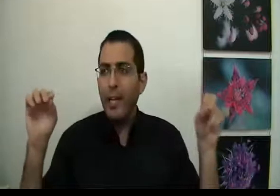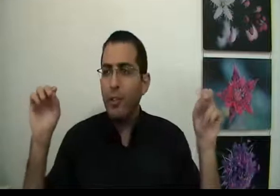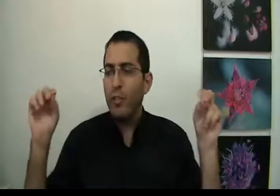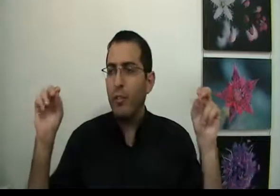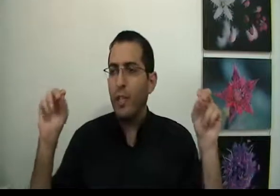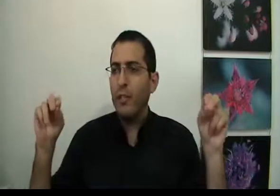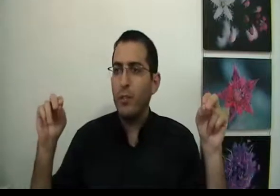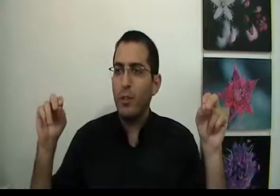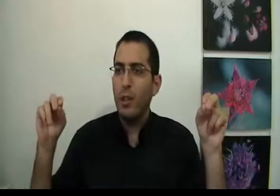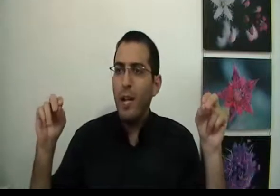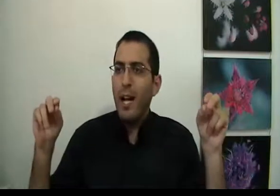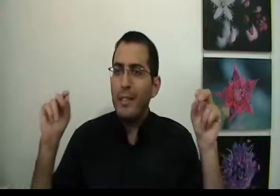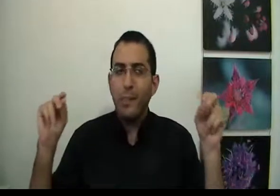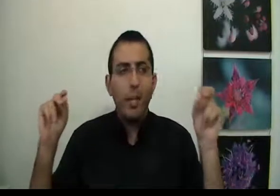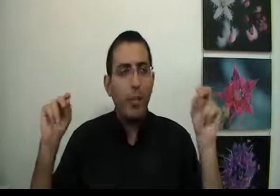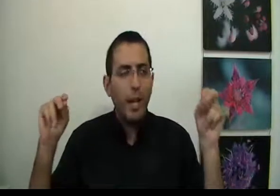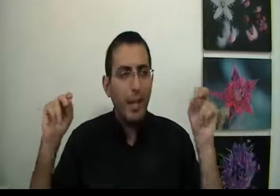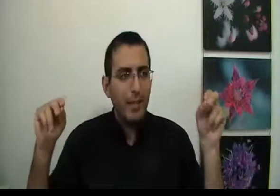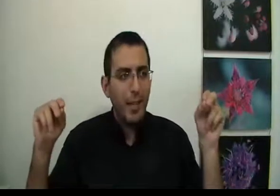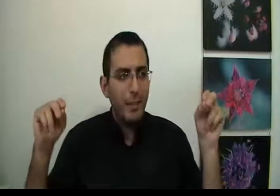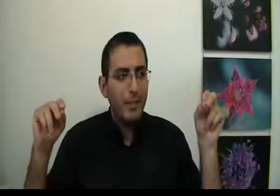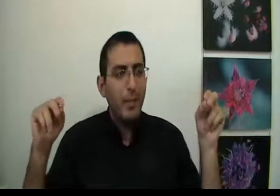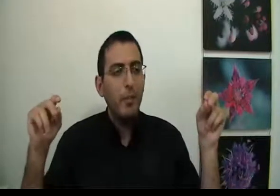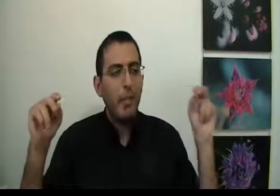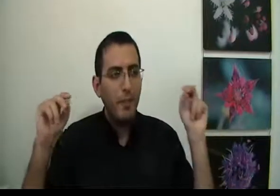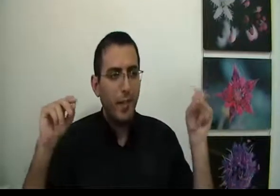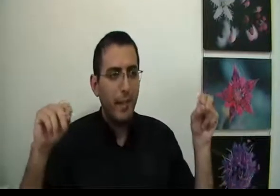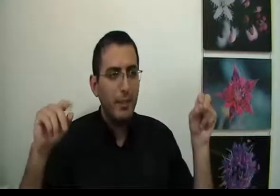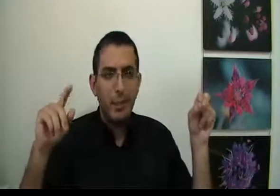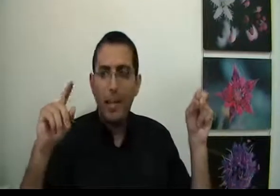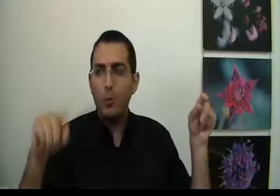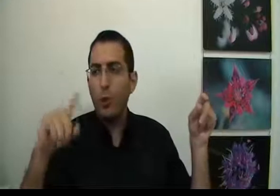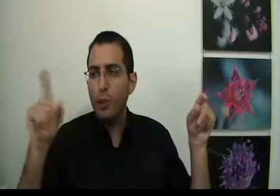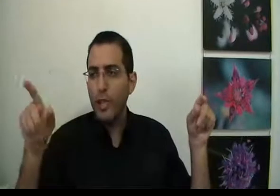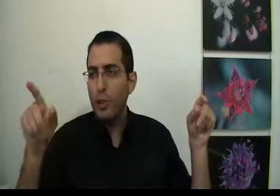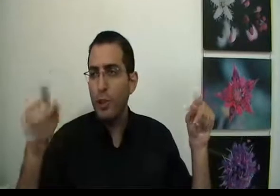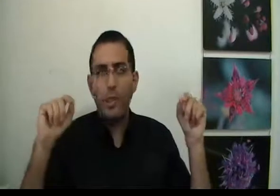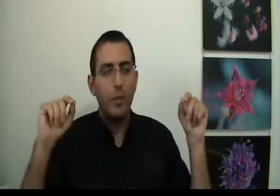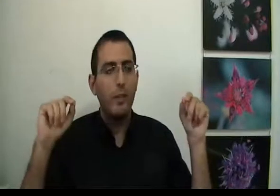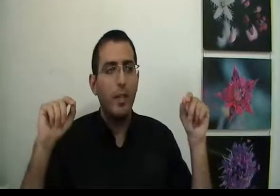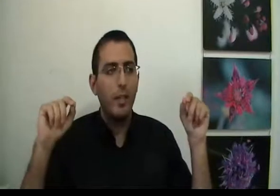להשתרות של הרצון הסיבה שרע לאדם, הסיבה שאדם מפחד זה בגלל שהוא חושש שיקרא לו דבר רע